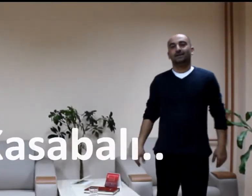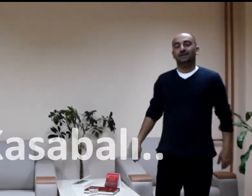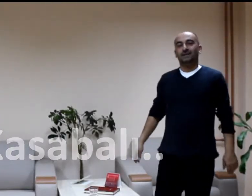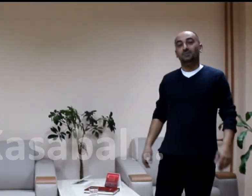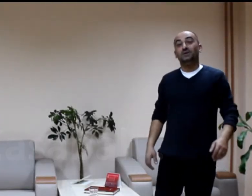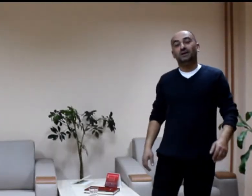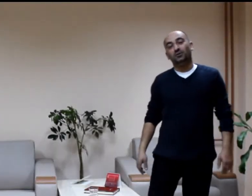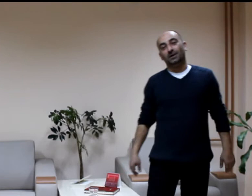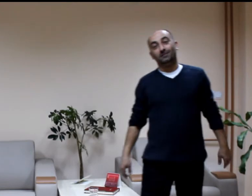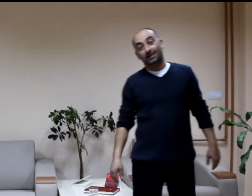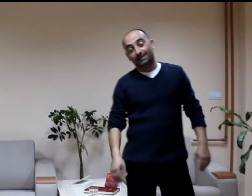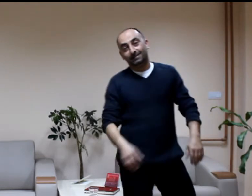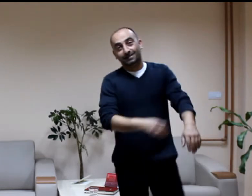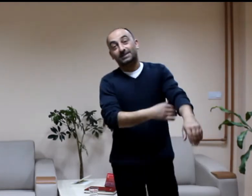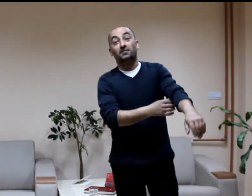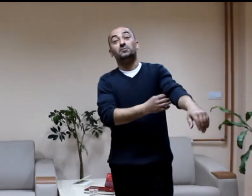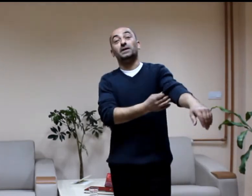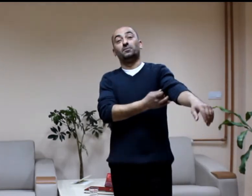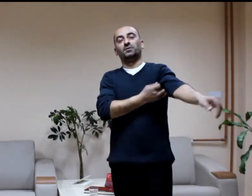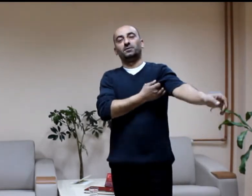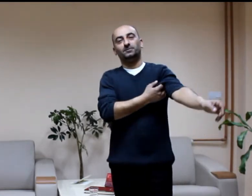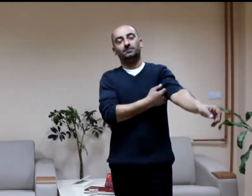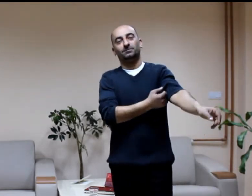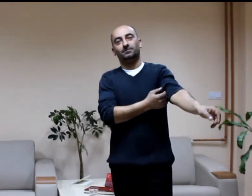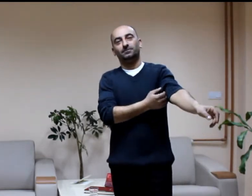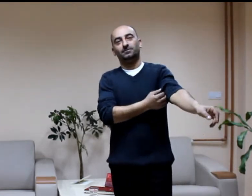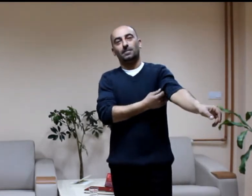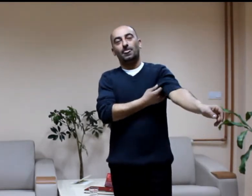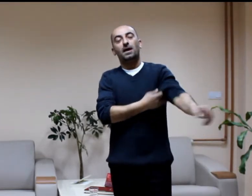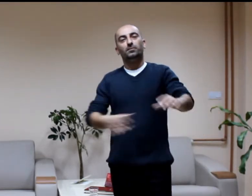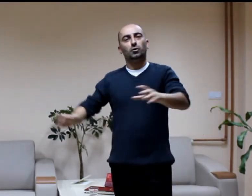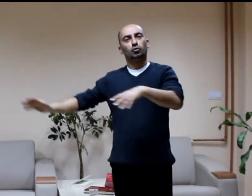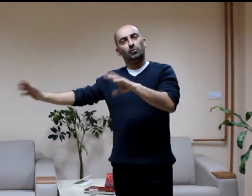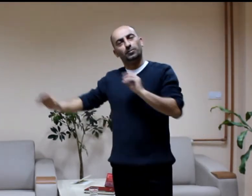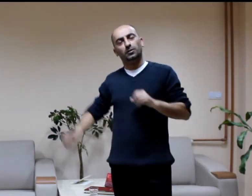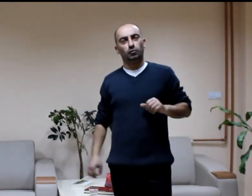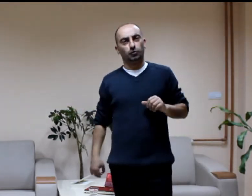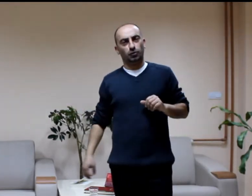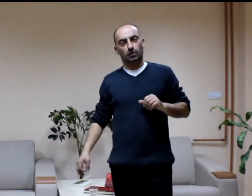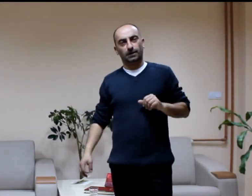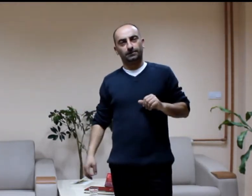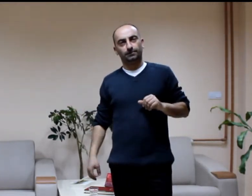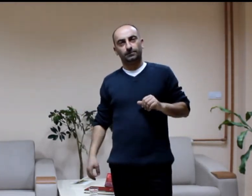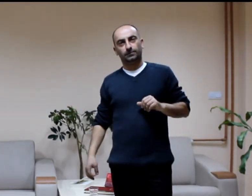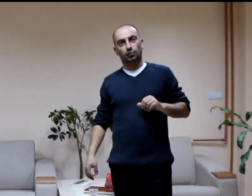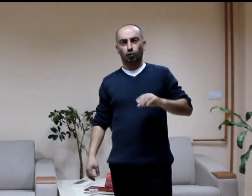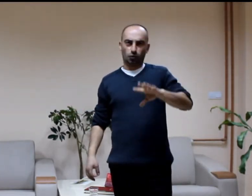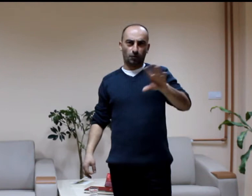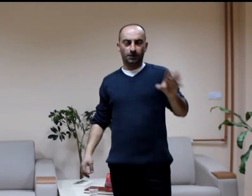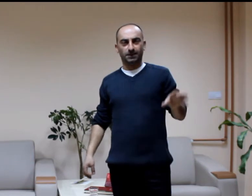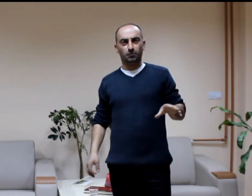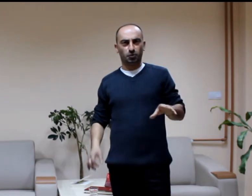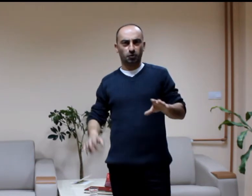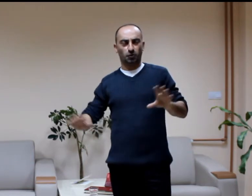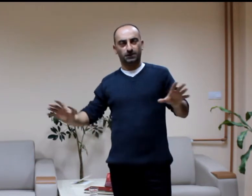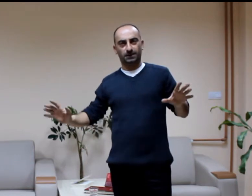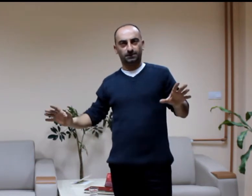Emniyet görevleri çevirme yapıyor. Bir otomobili durduruyorlar. Otomobilde müzik son ses.